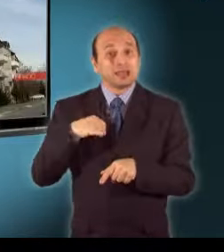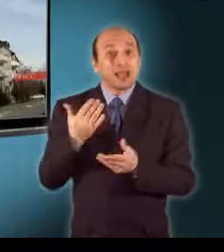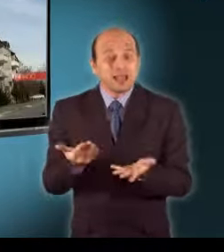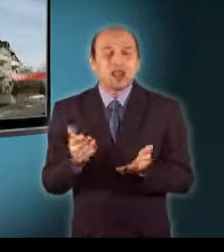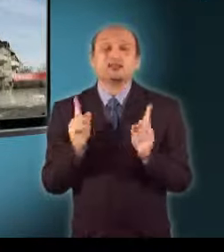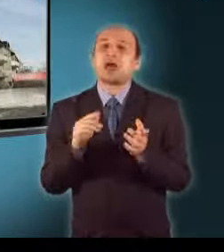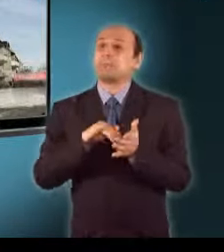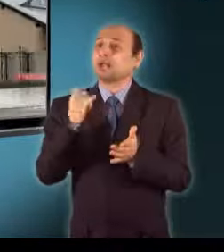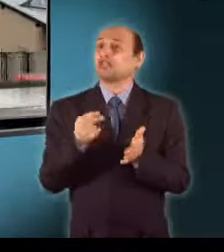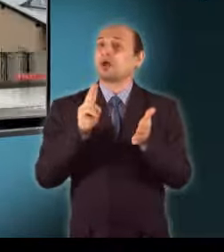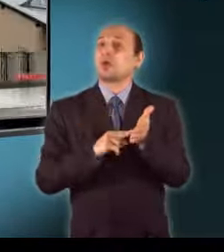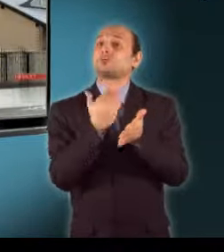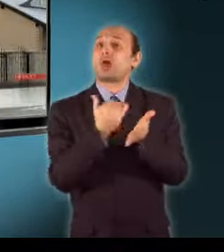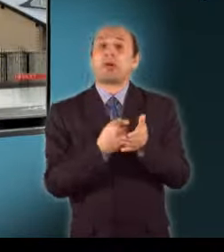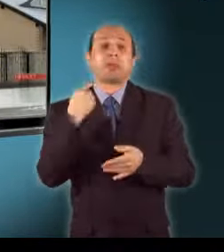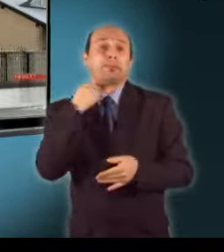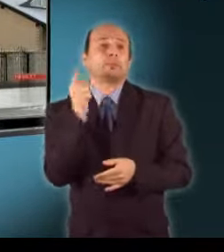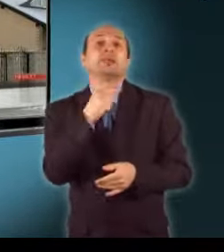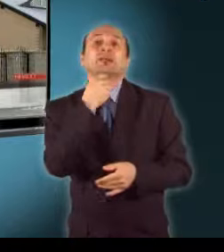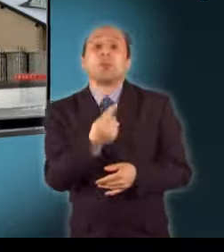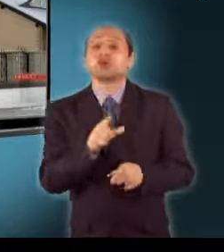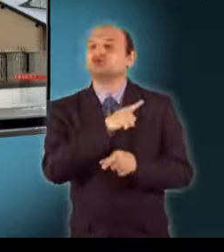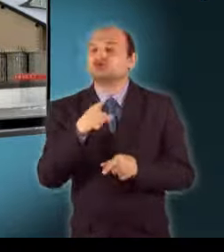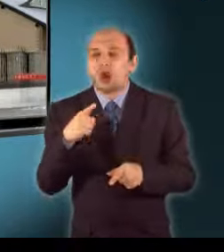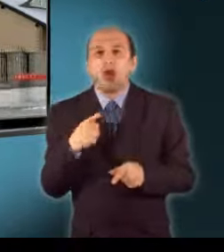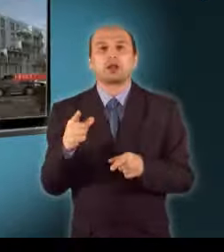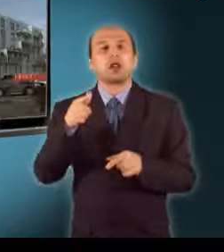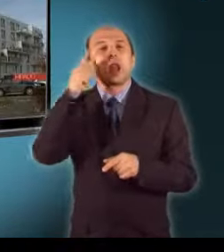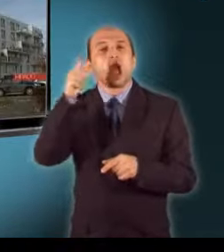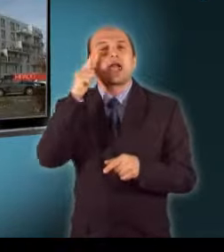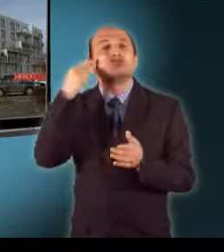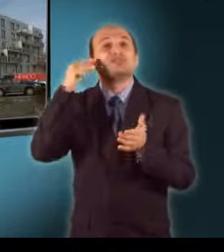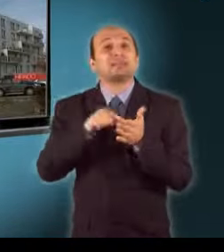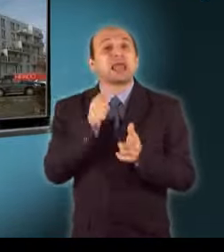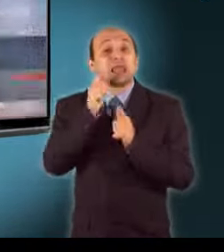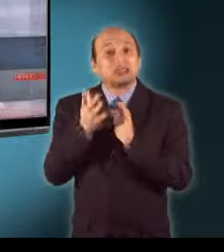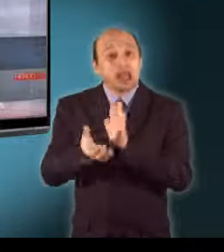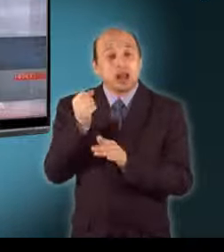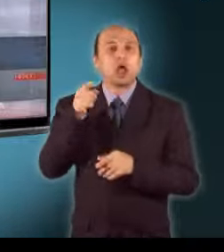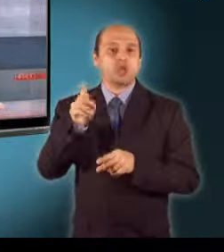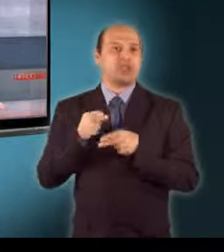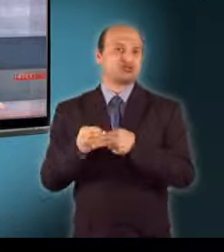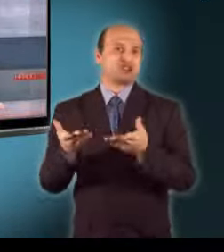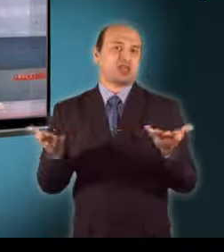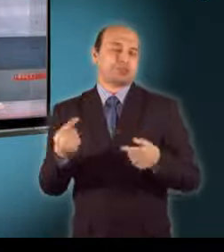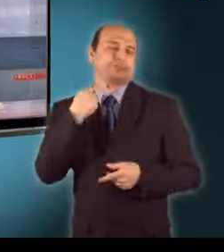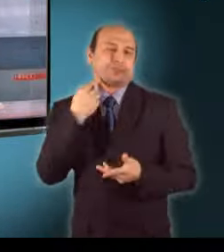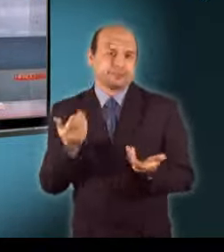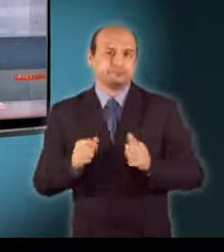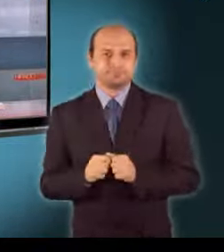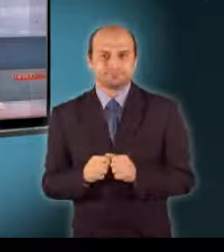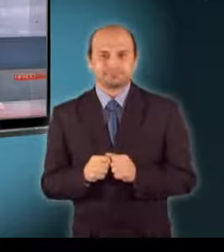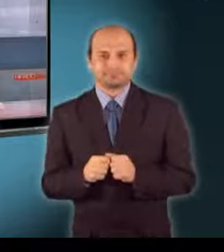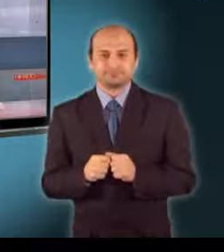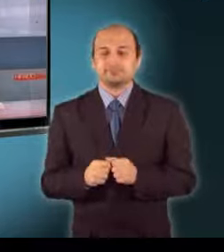jogszabány szerint azonban csak azokon segíthetnek az önkormányzatok, akik lakás célú hitelt vettek fel. Összefogott az öt nagy